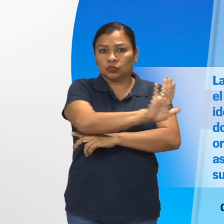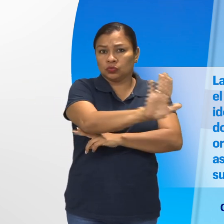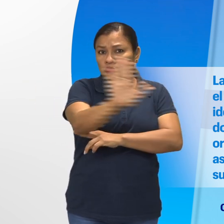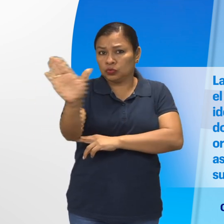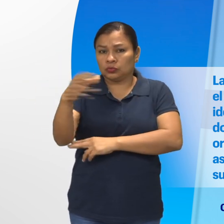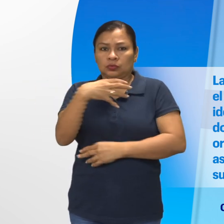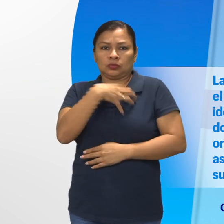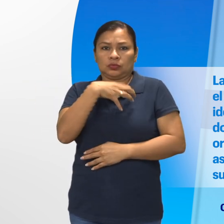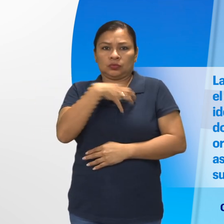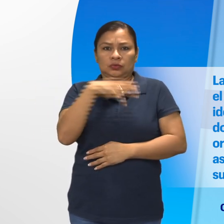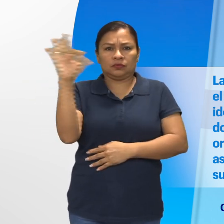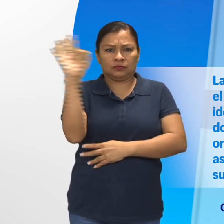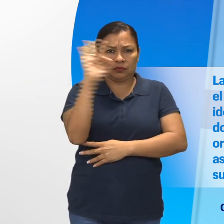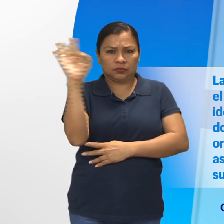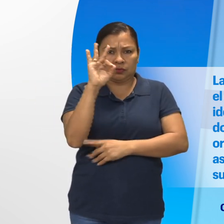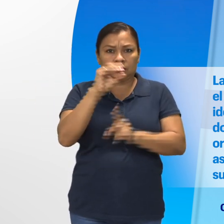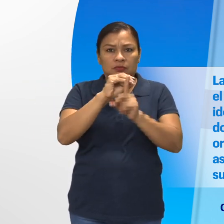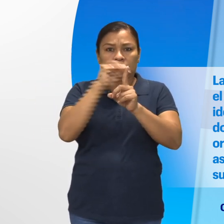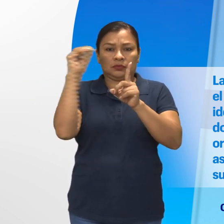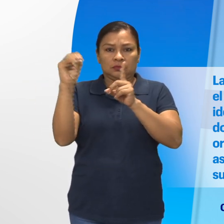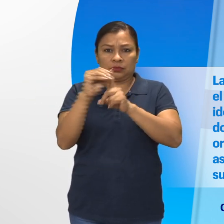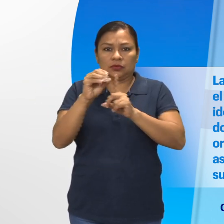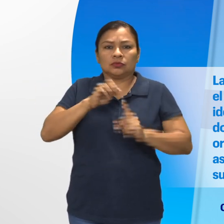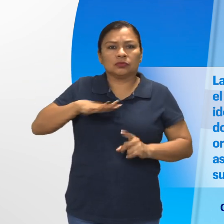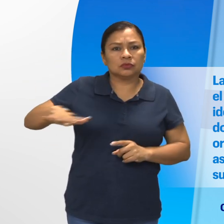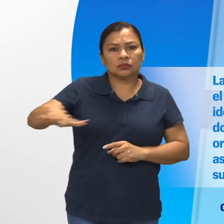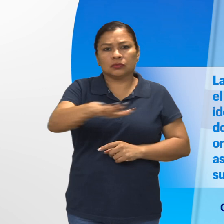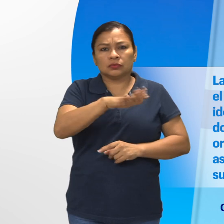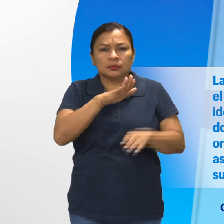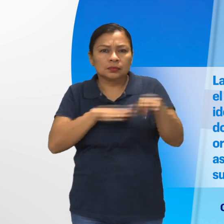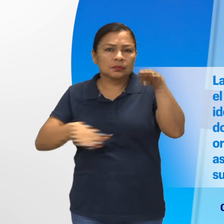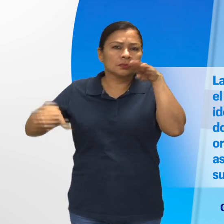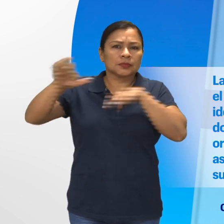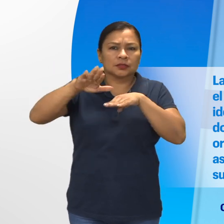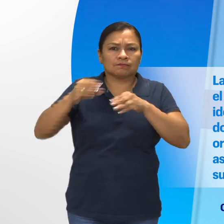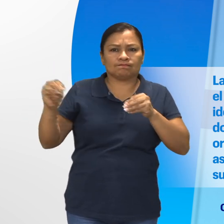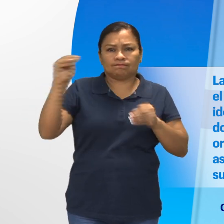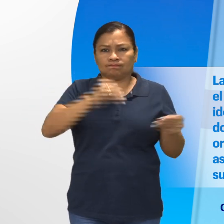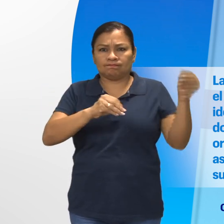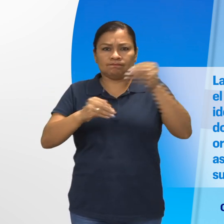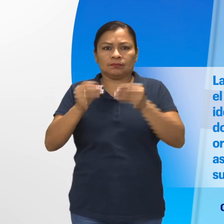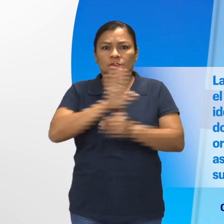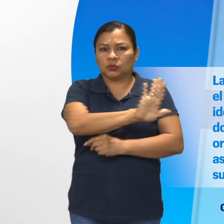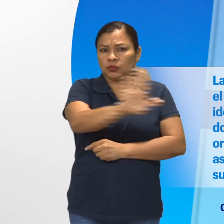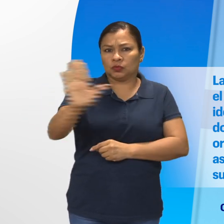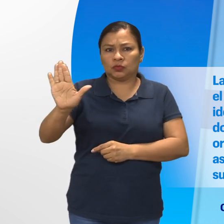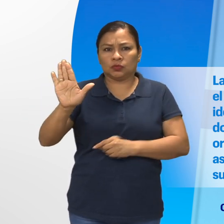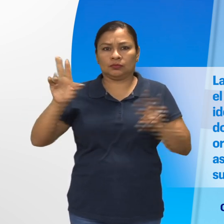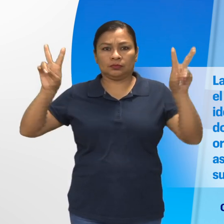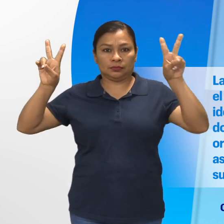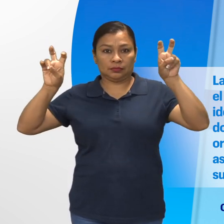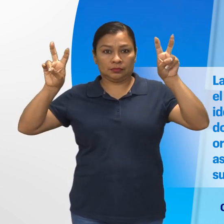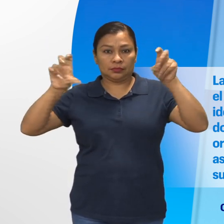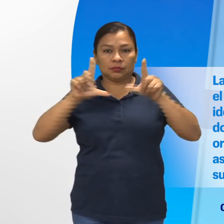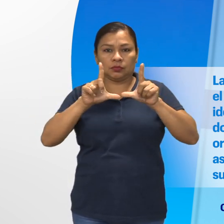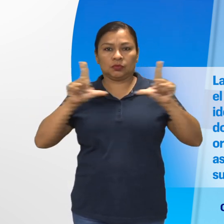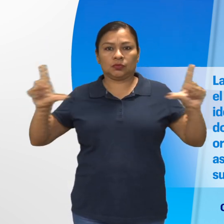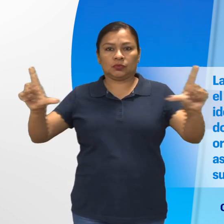Música Dotarse de sus propias formas de organización social y administrar sus asuntos locales conforme a sus